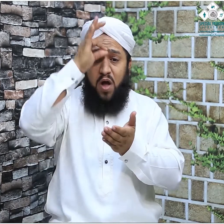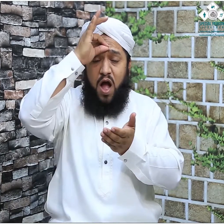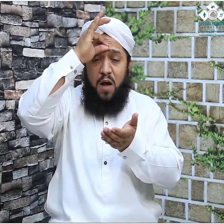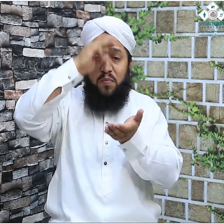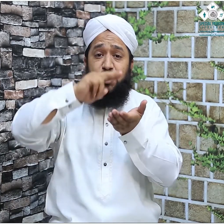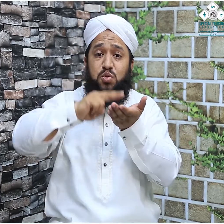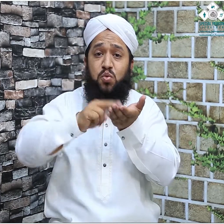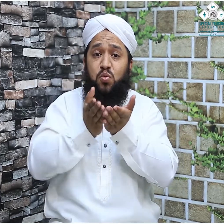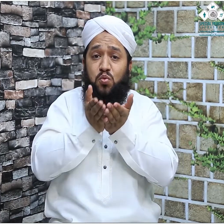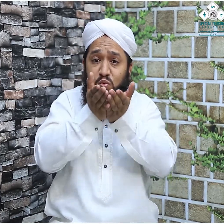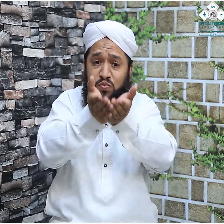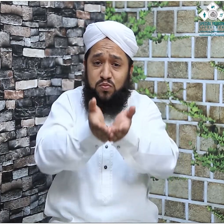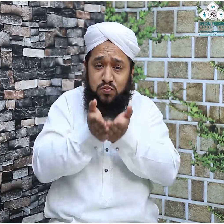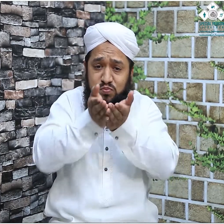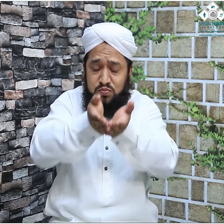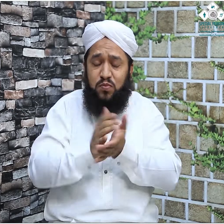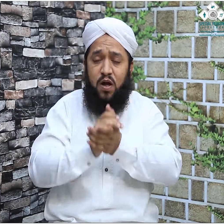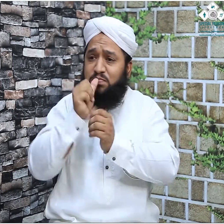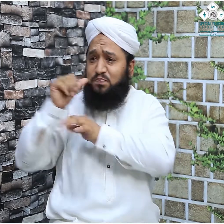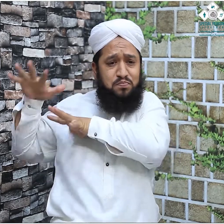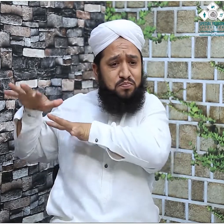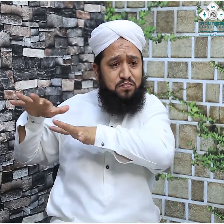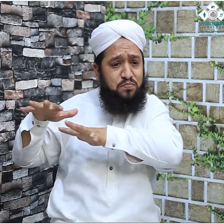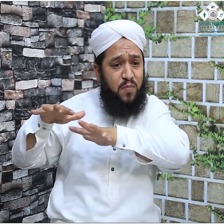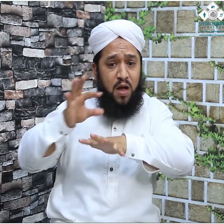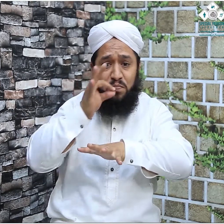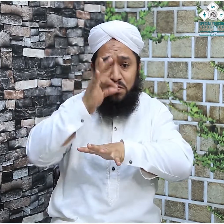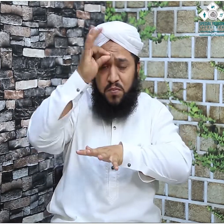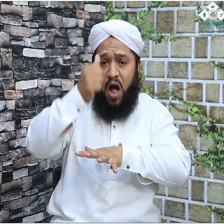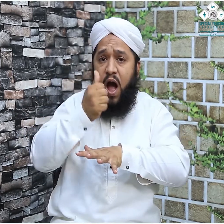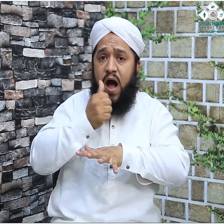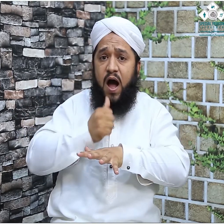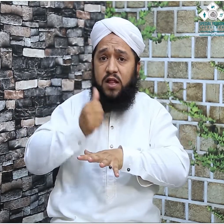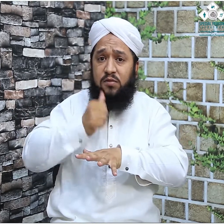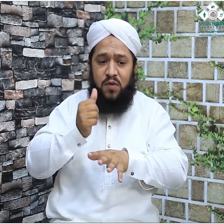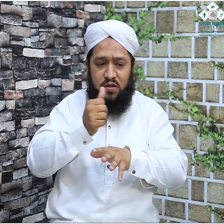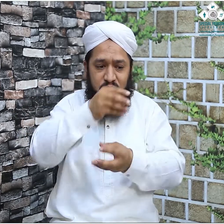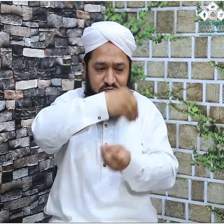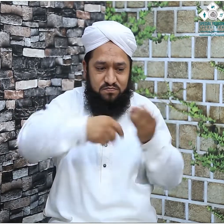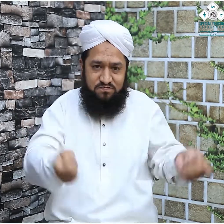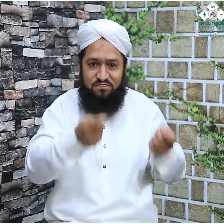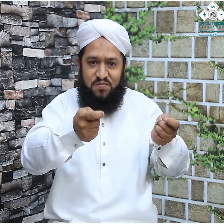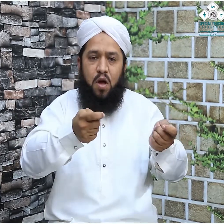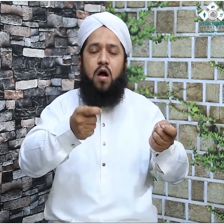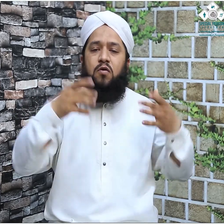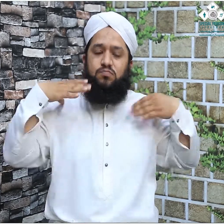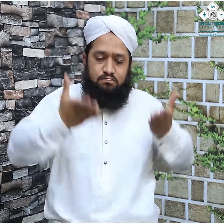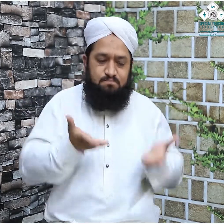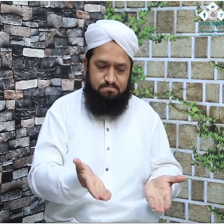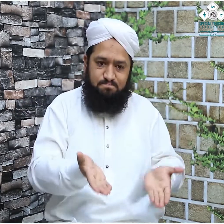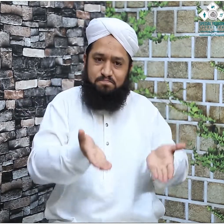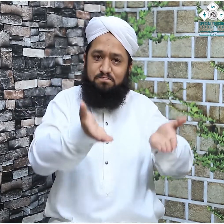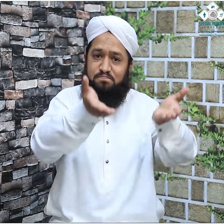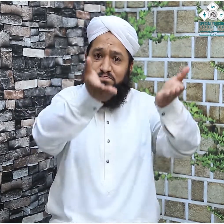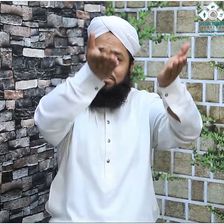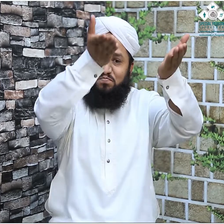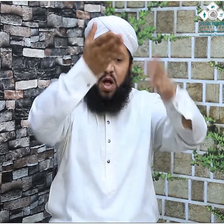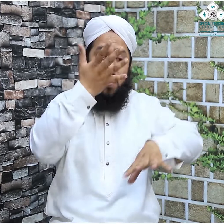علیہ وسلم پر رکھ دیا گیا